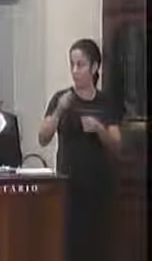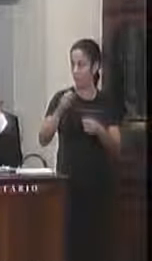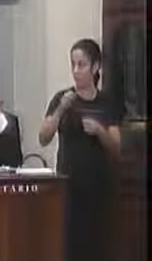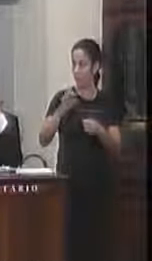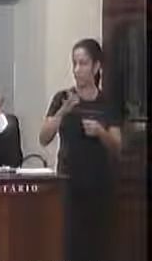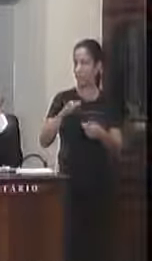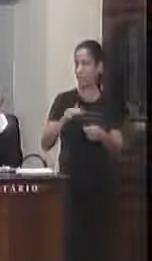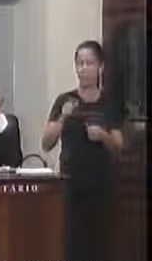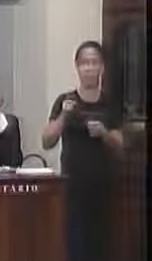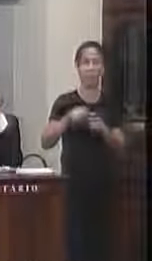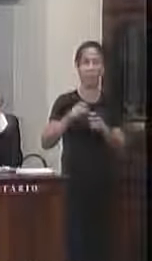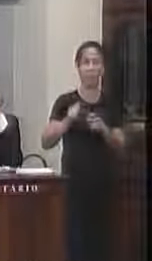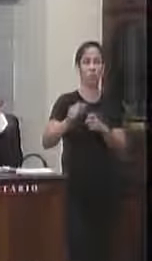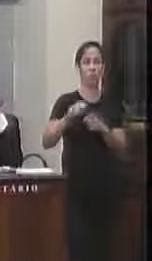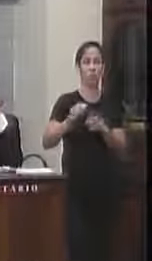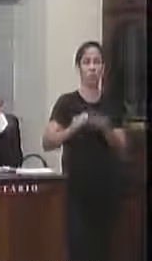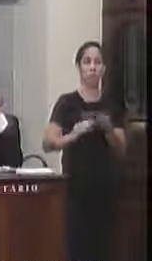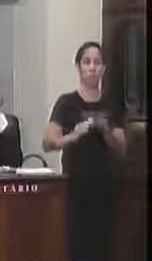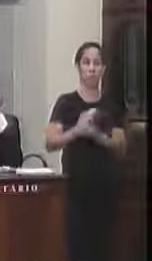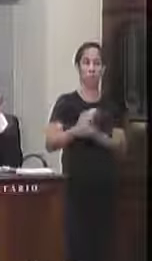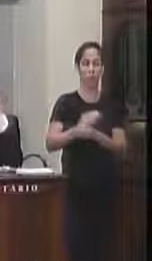Fria doutor Saulo Breves Baile